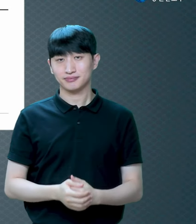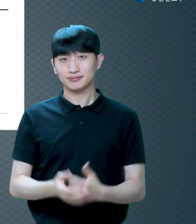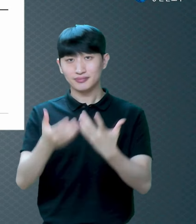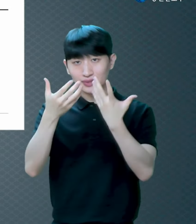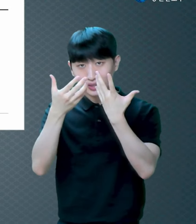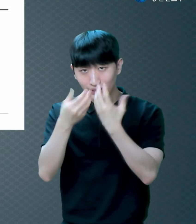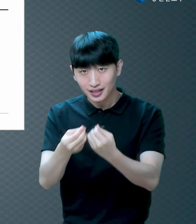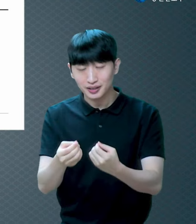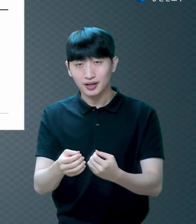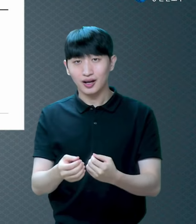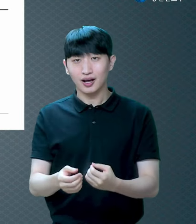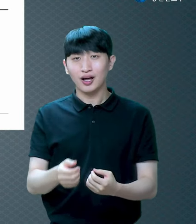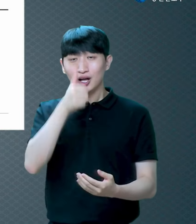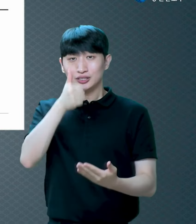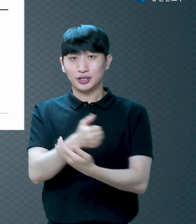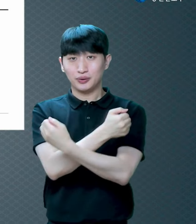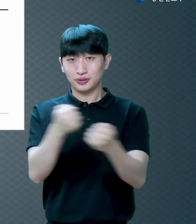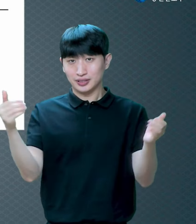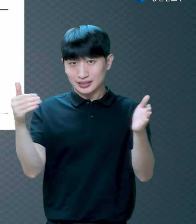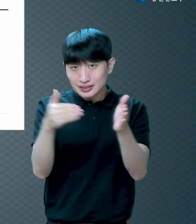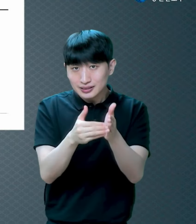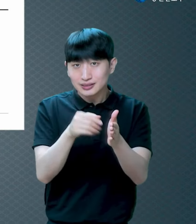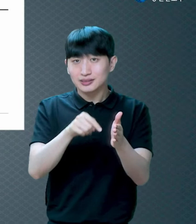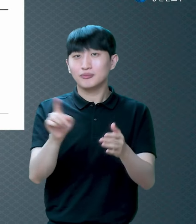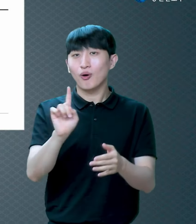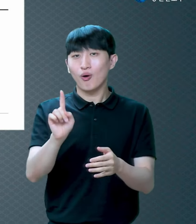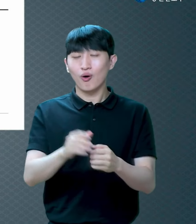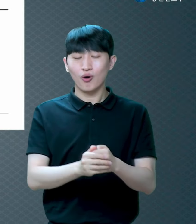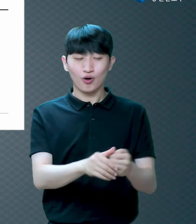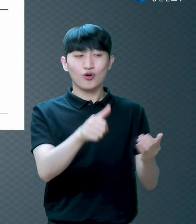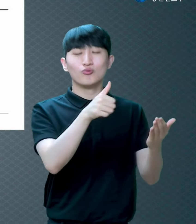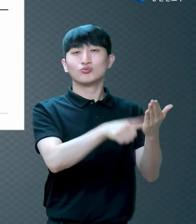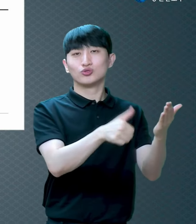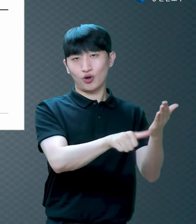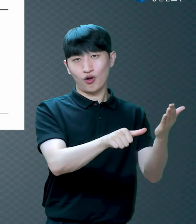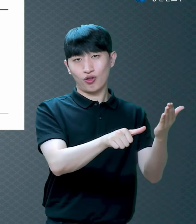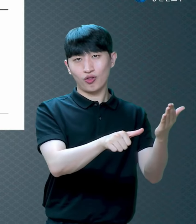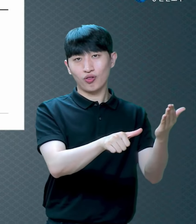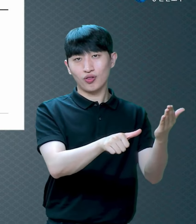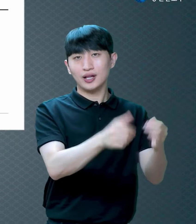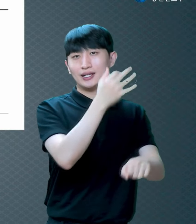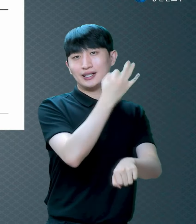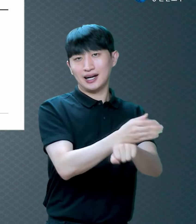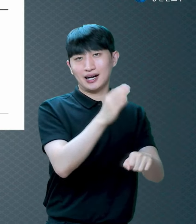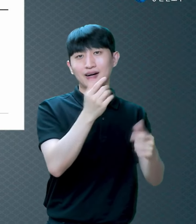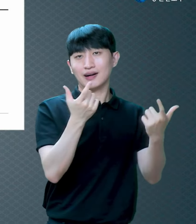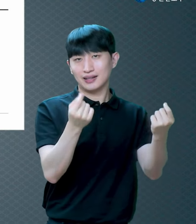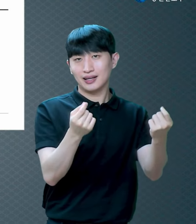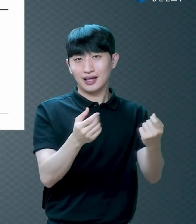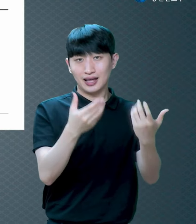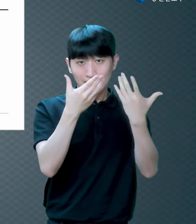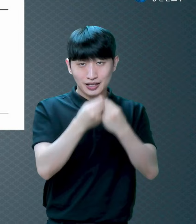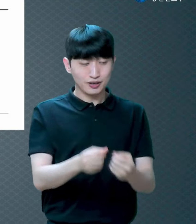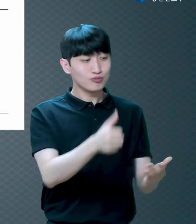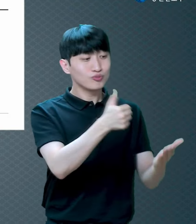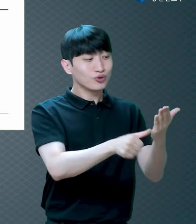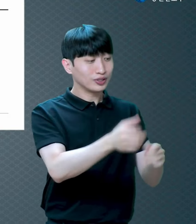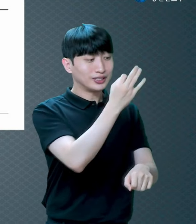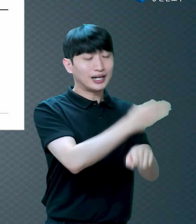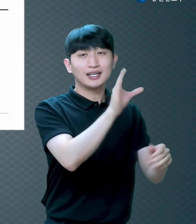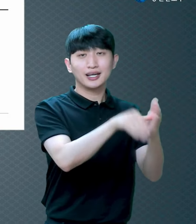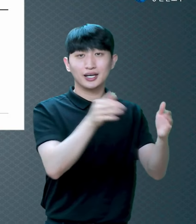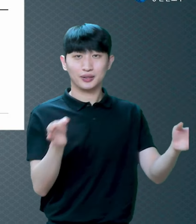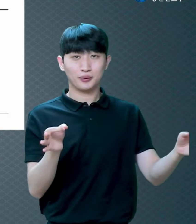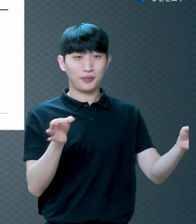영수증을 받으면 완벽하잖아요 그러니까 예수님이 죽으신 것은 죄값을 갚으신